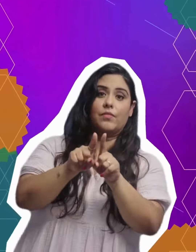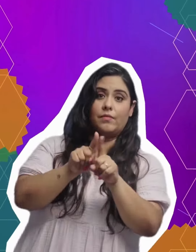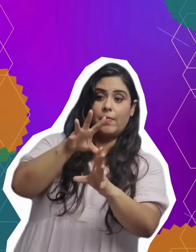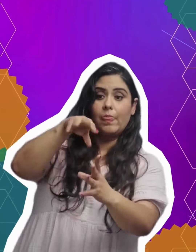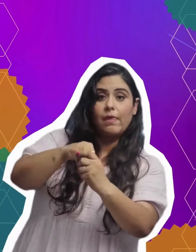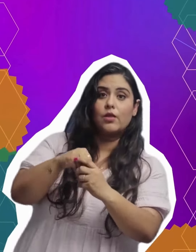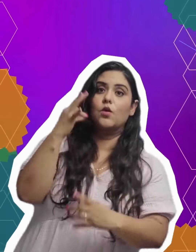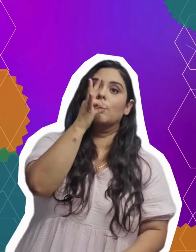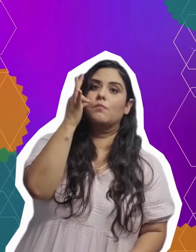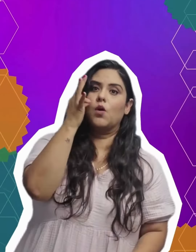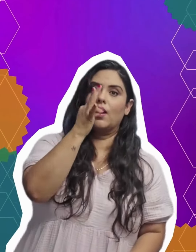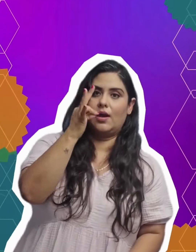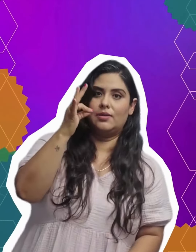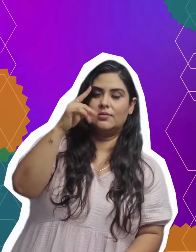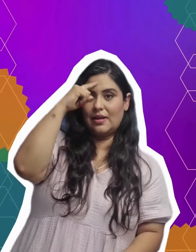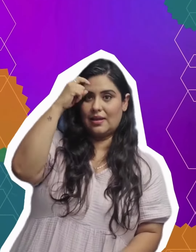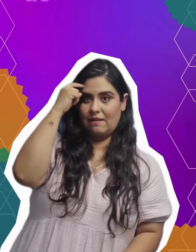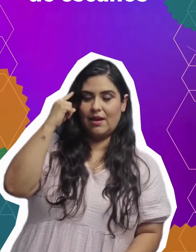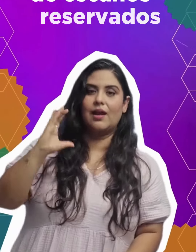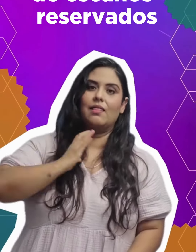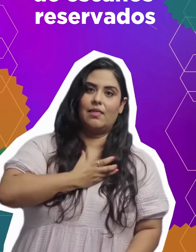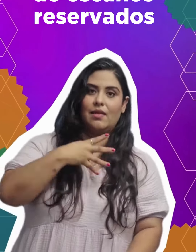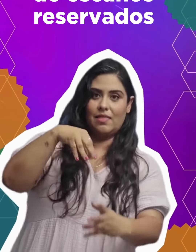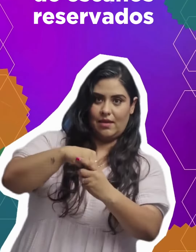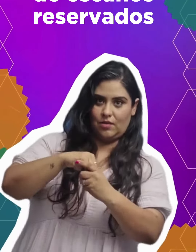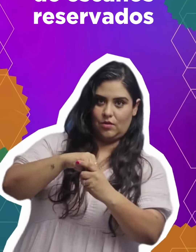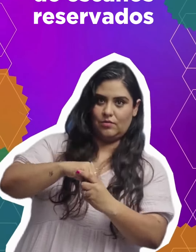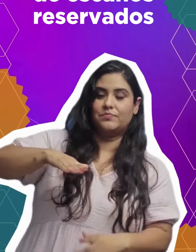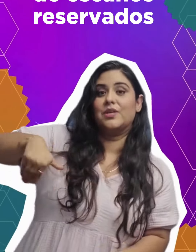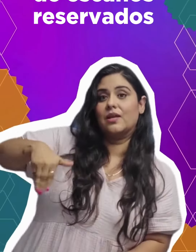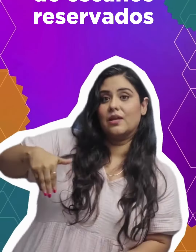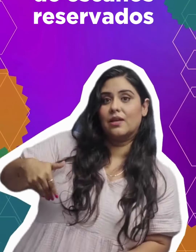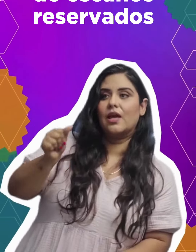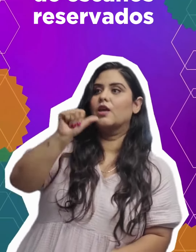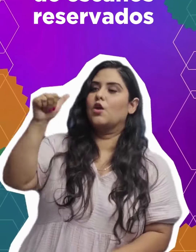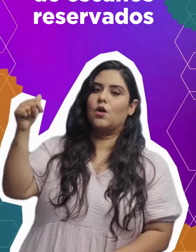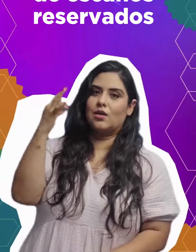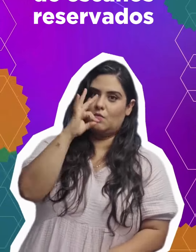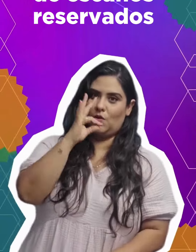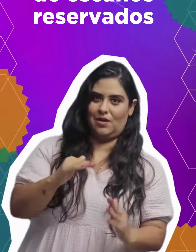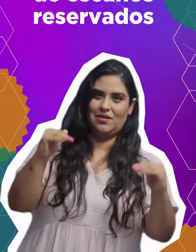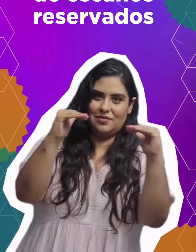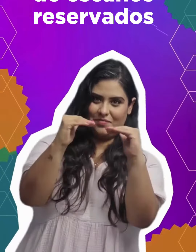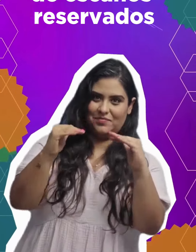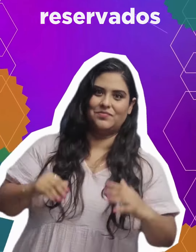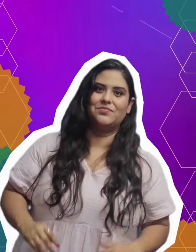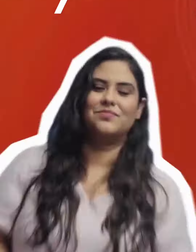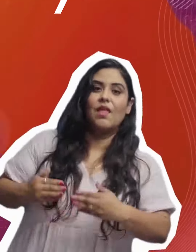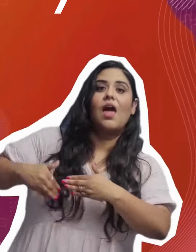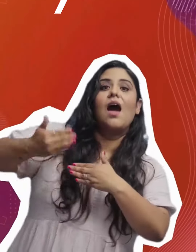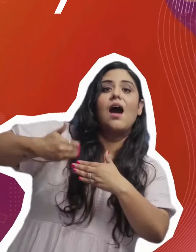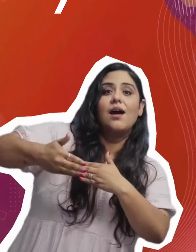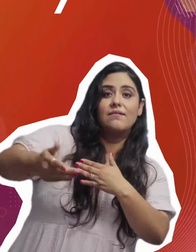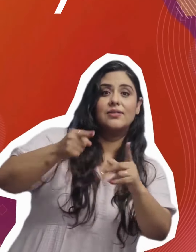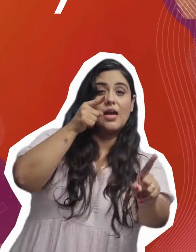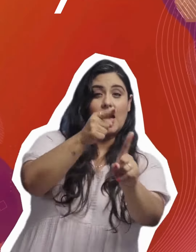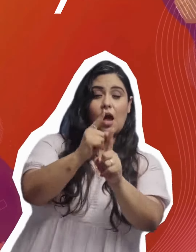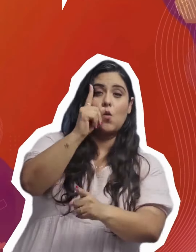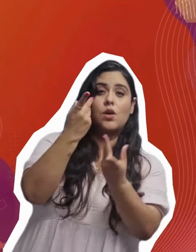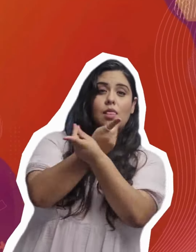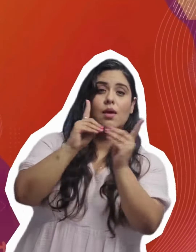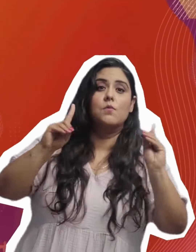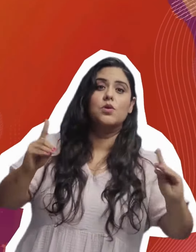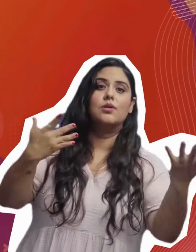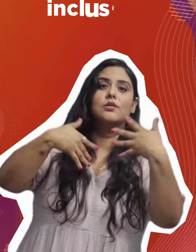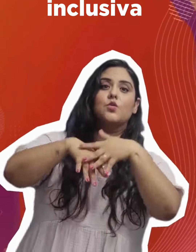o la aplicación de la paridad a los mecanismos de escaños reservados. Avanzar